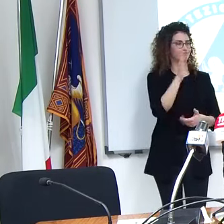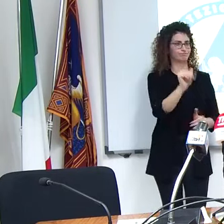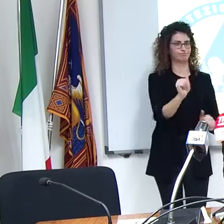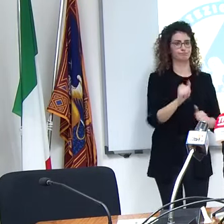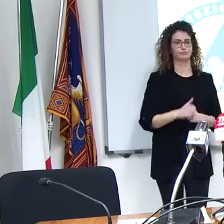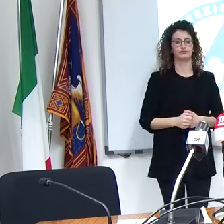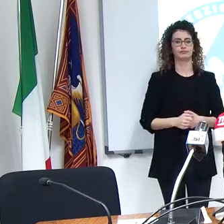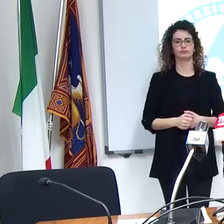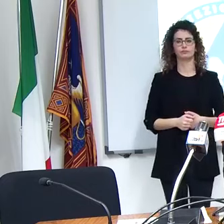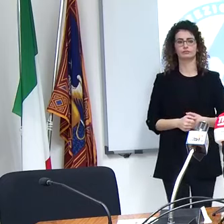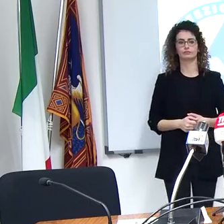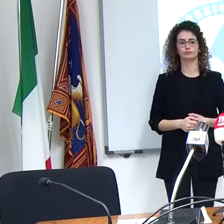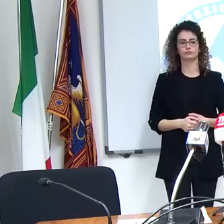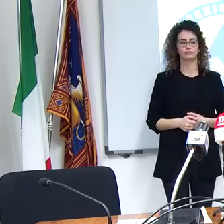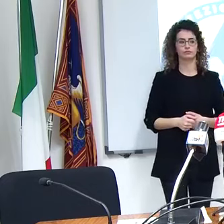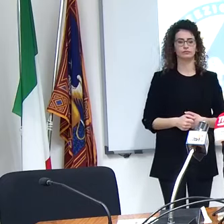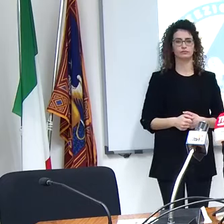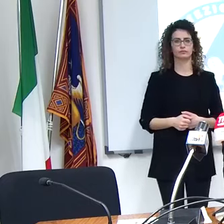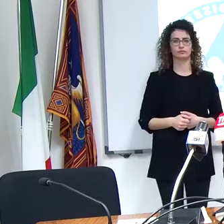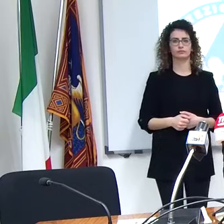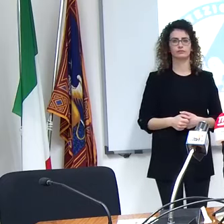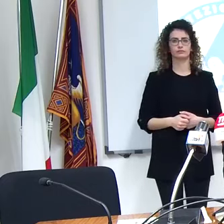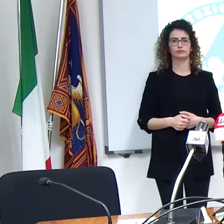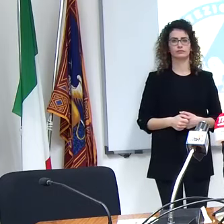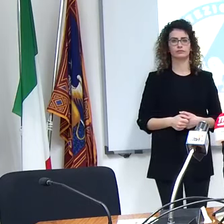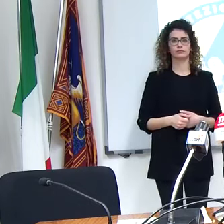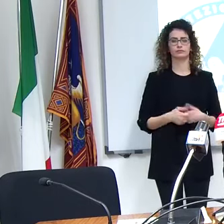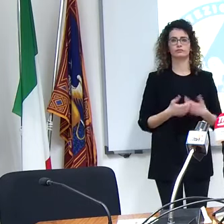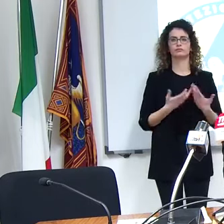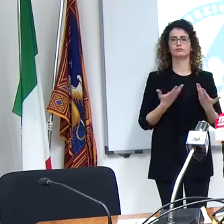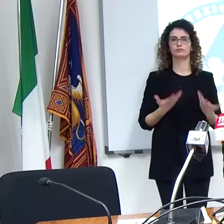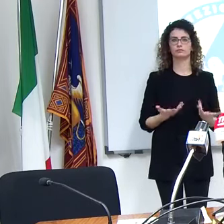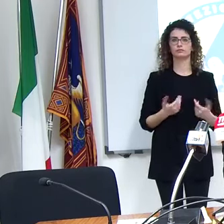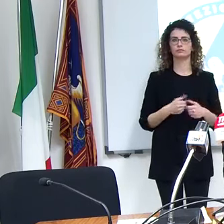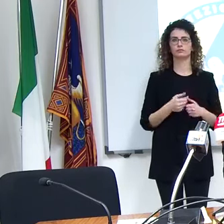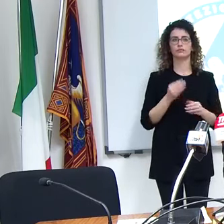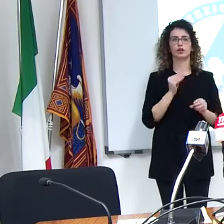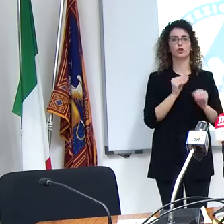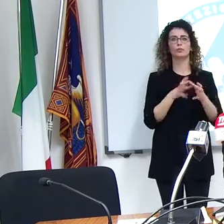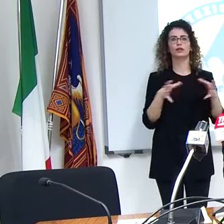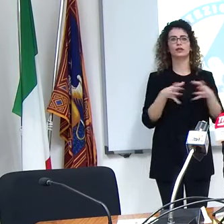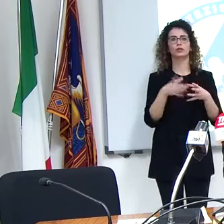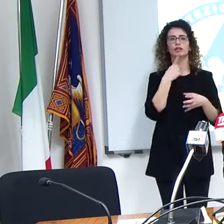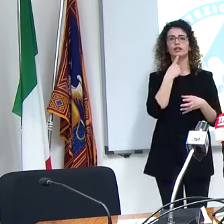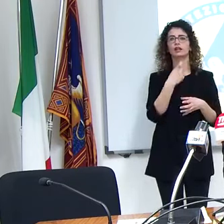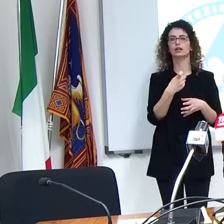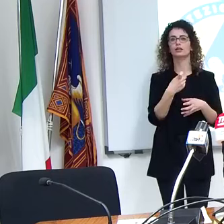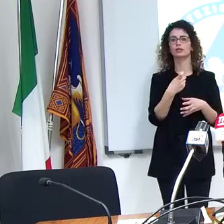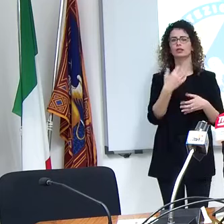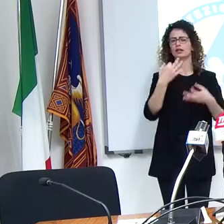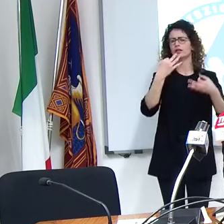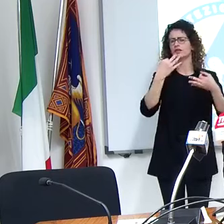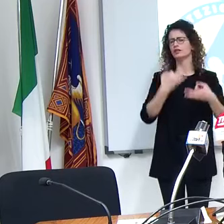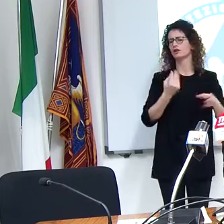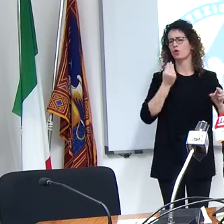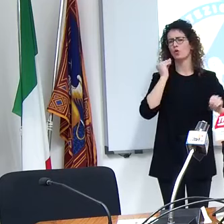della sala e allora domande sulla zona rossa fioccheranno come